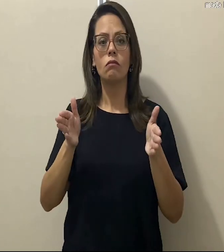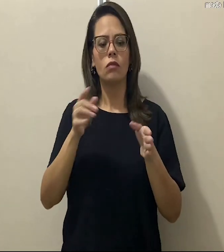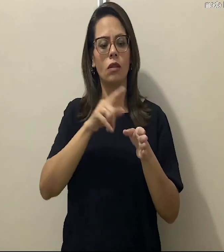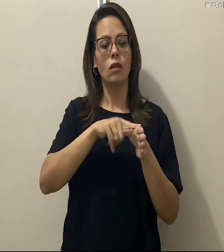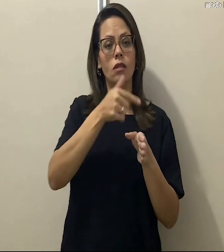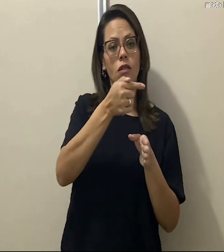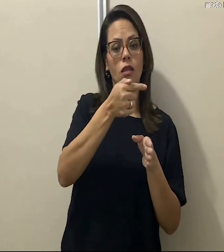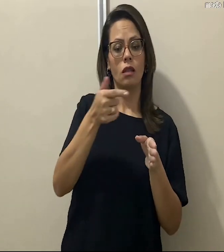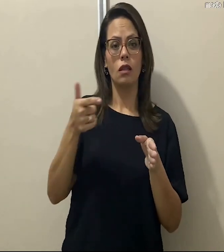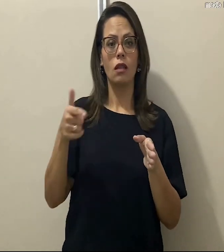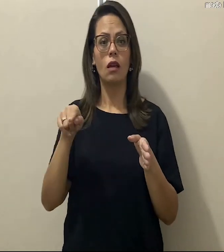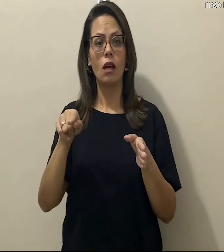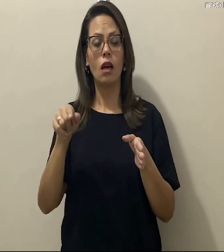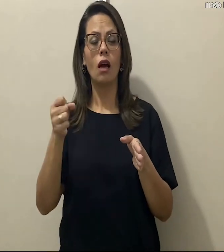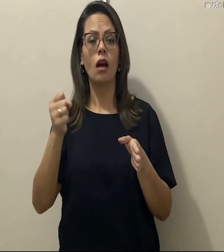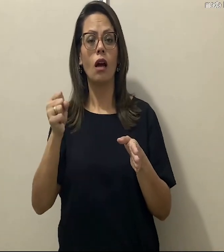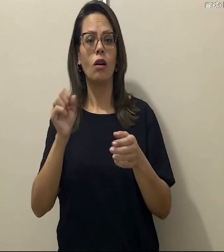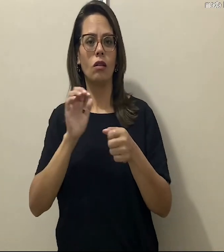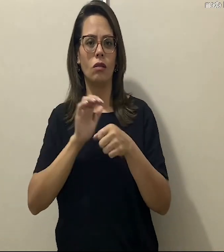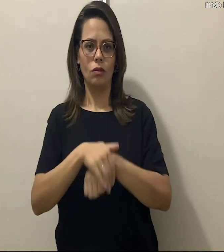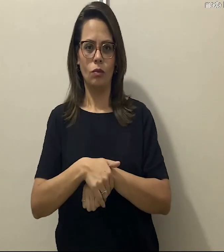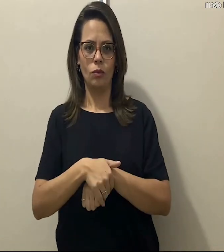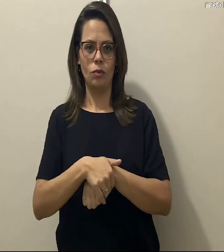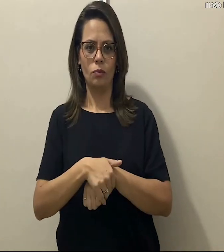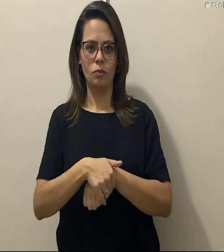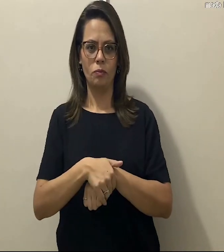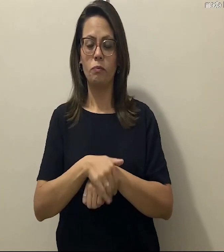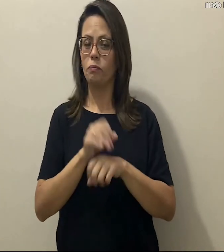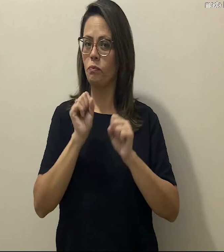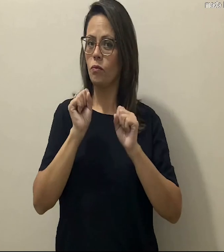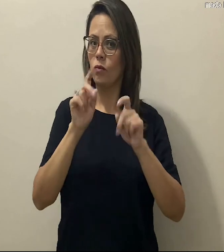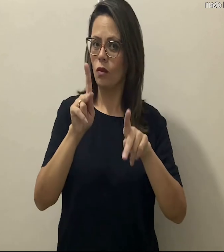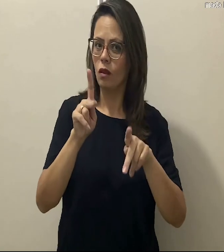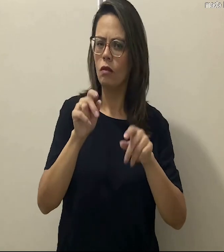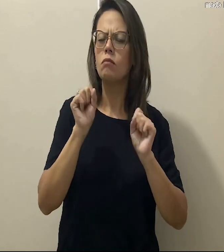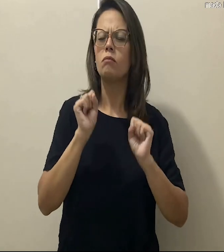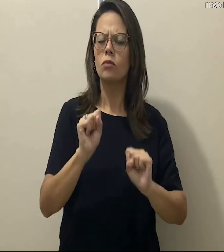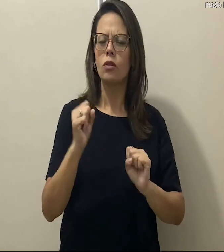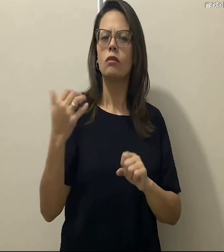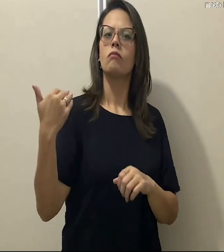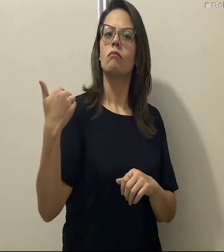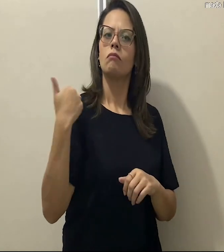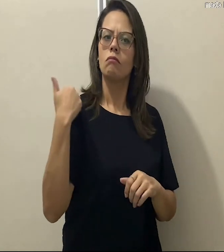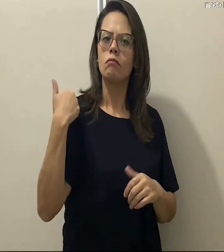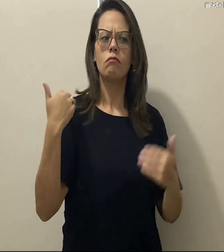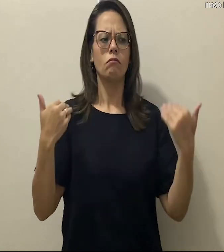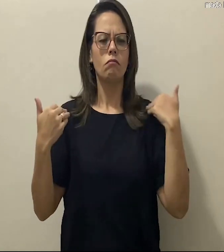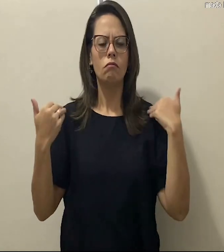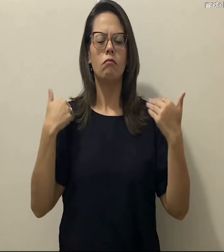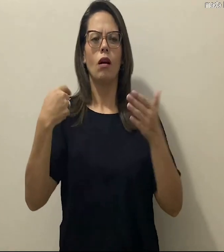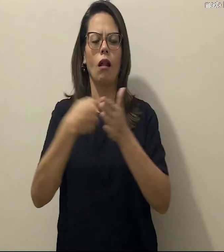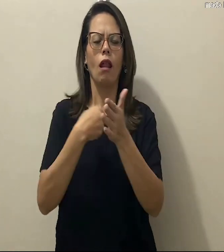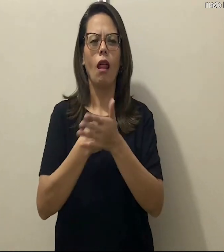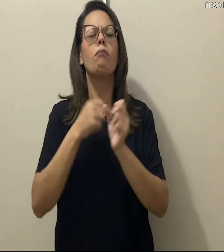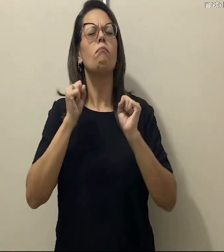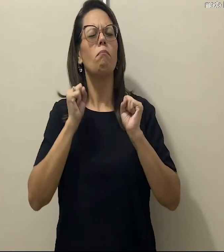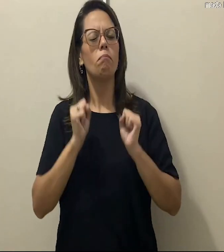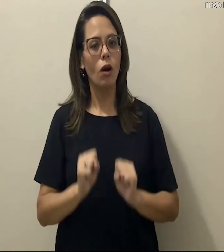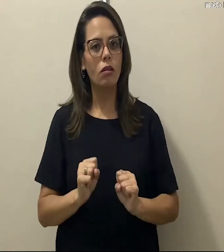das 7 às 8 da noite, ok? Você pode sempre me chamar, fazer perguntas. Não tem